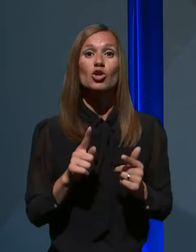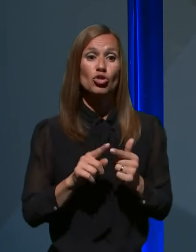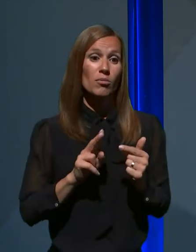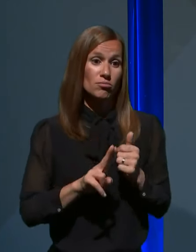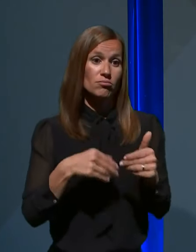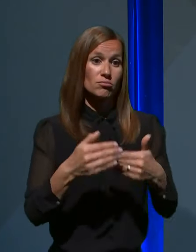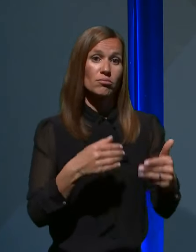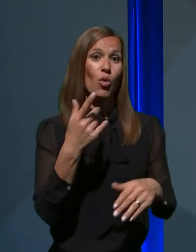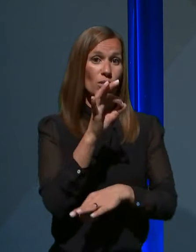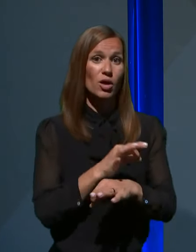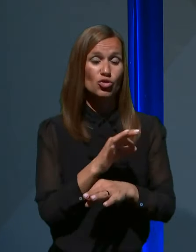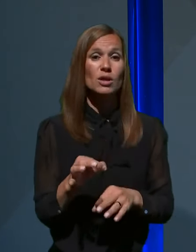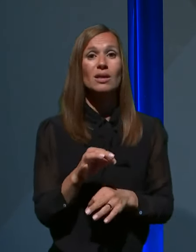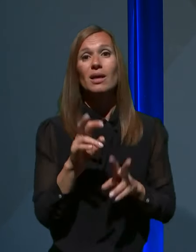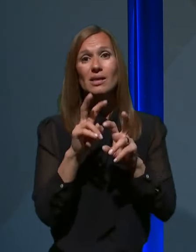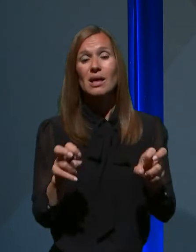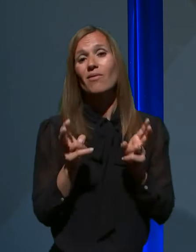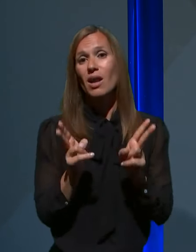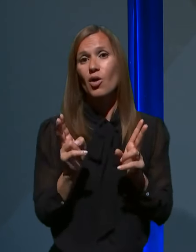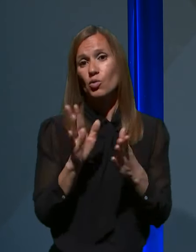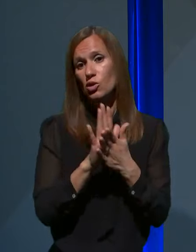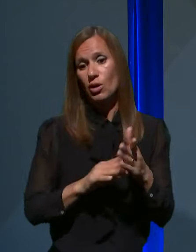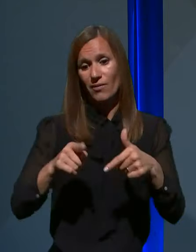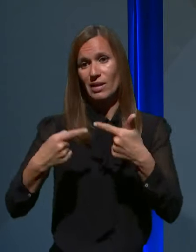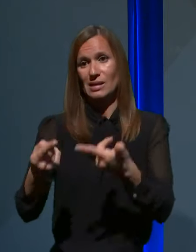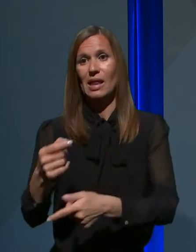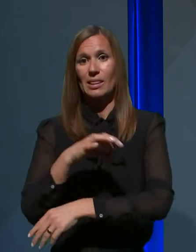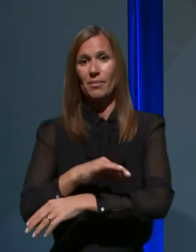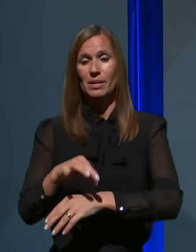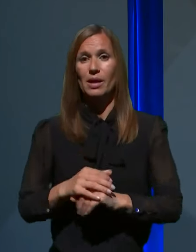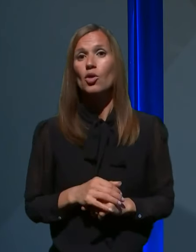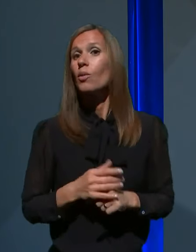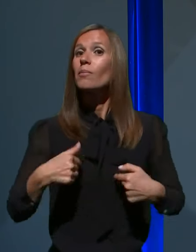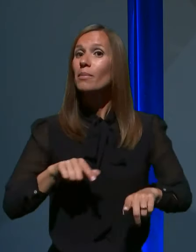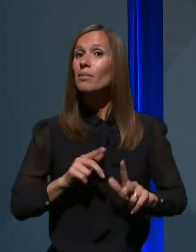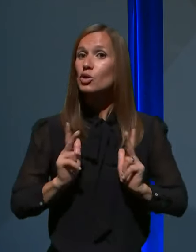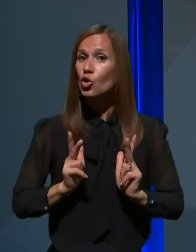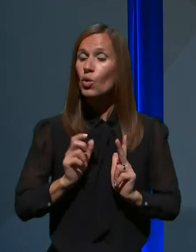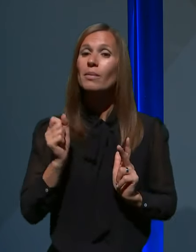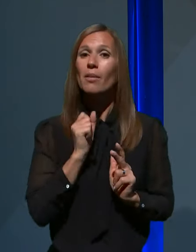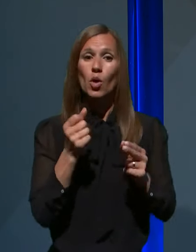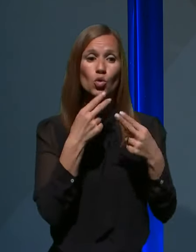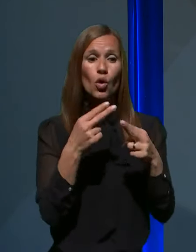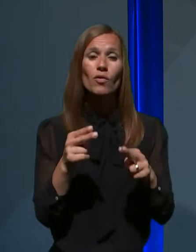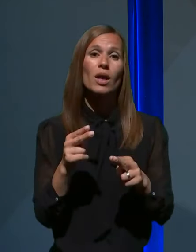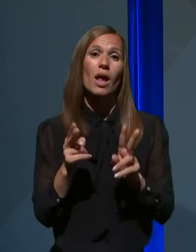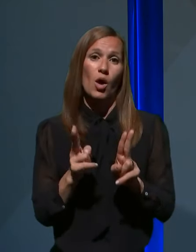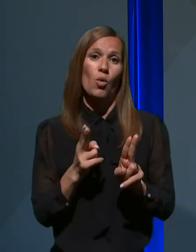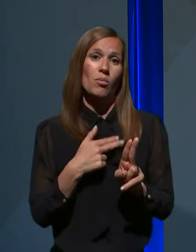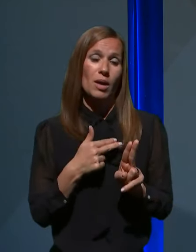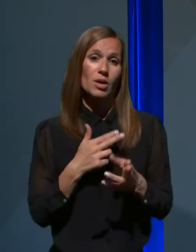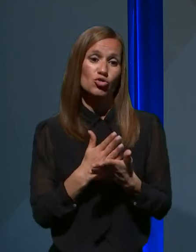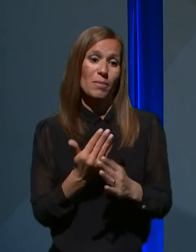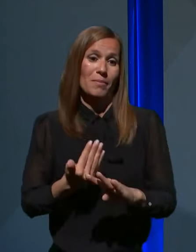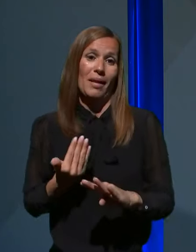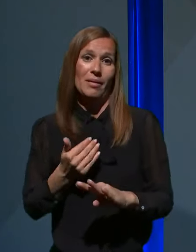bi se ta raziskava lahko začela v naslednjem tednu. In pričakujemo, da bi odgovor imeli že pred prvomajskimi